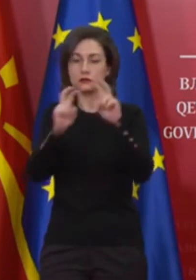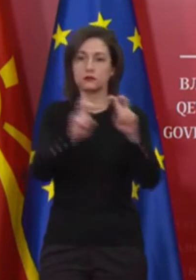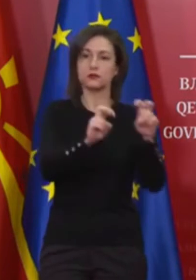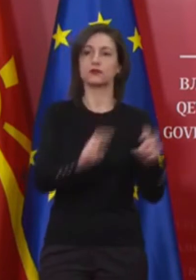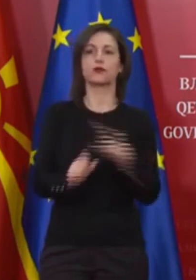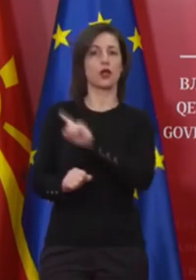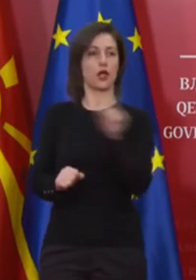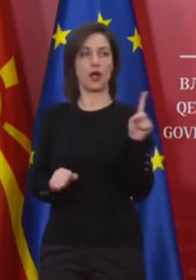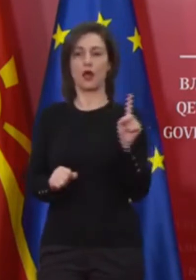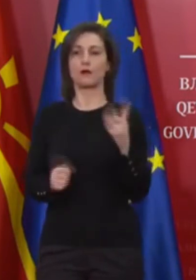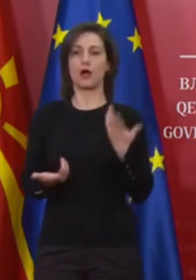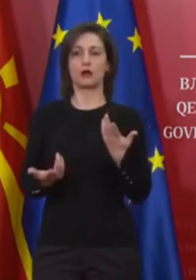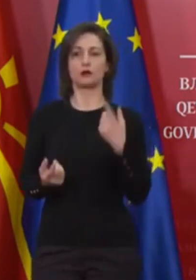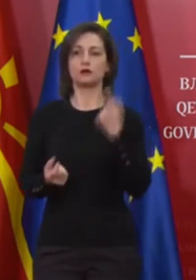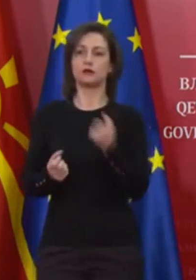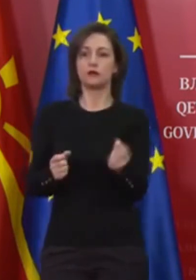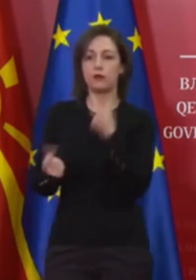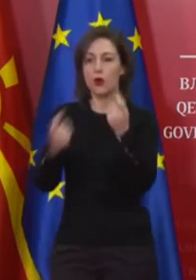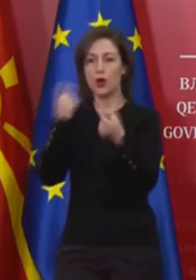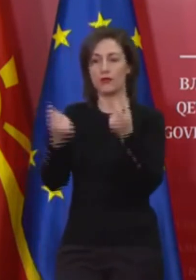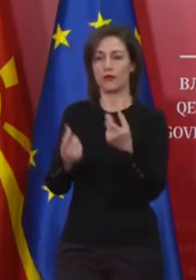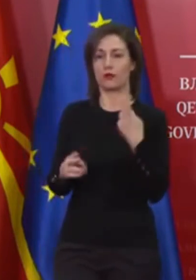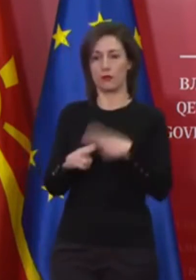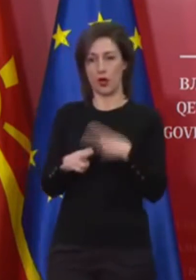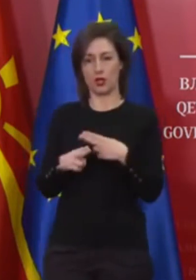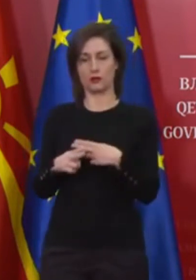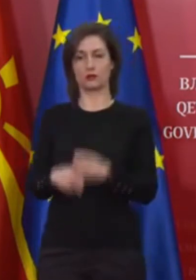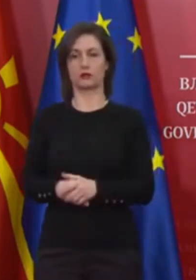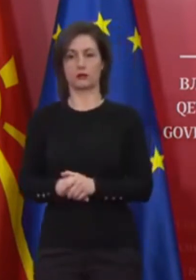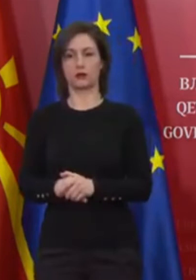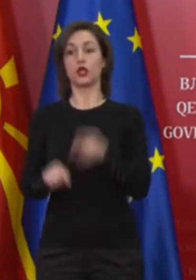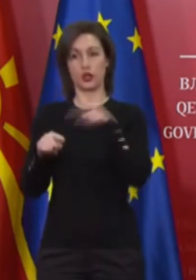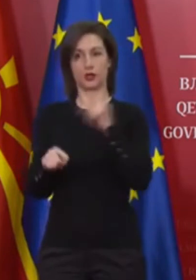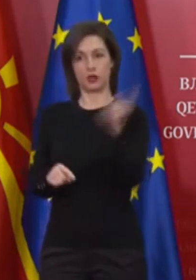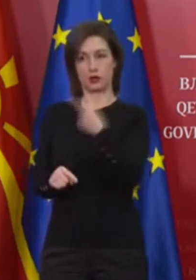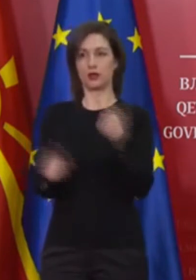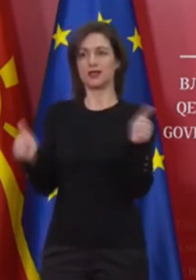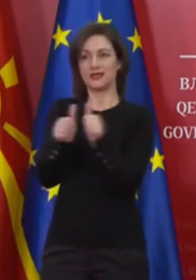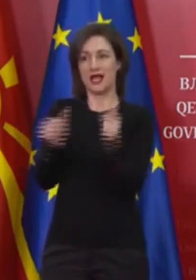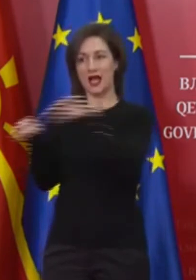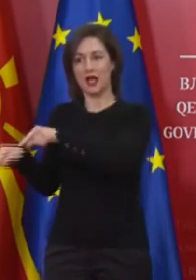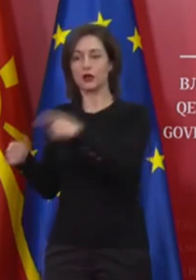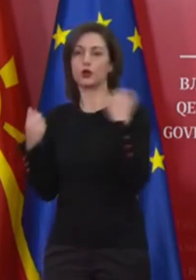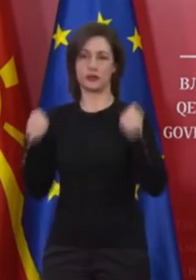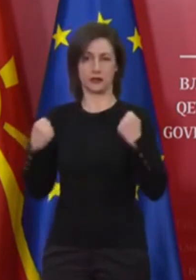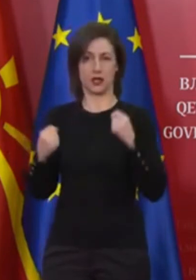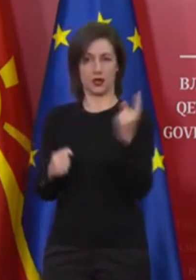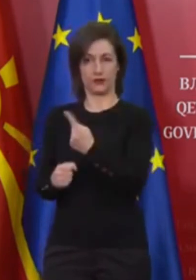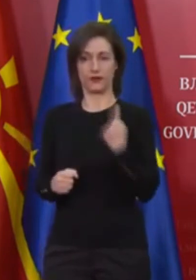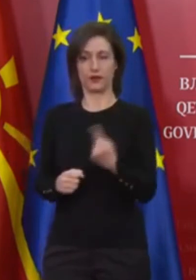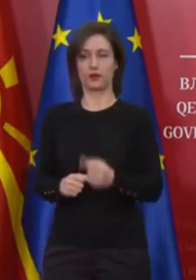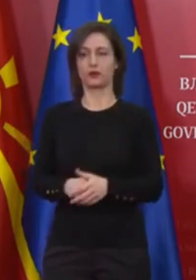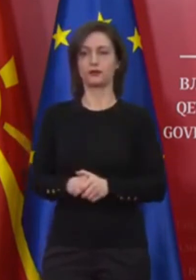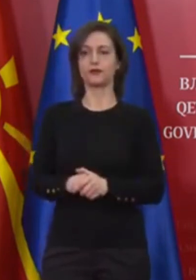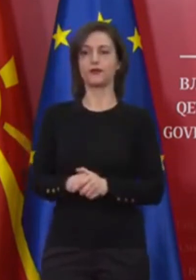симптоми и тие се практично здрави. Непроменејата е состојбата на